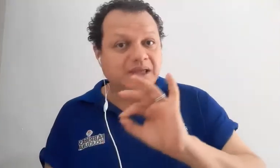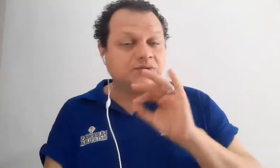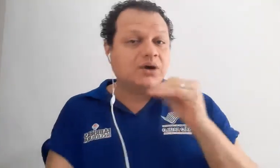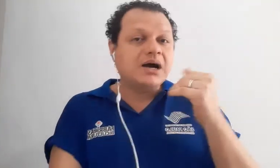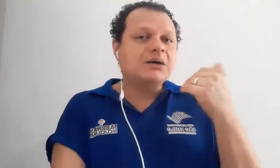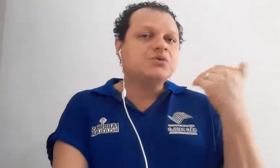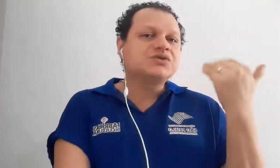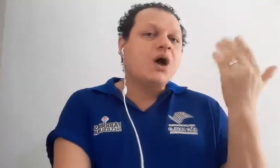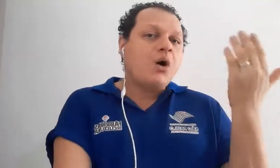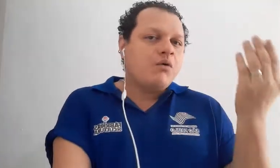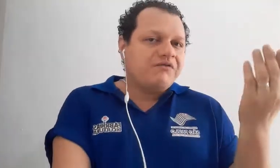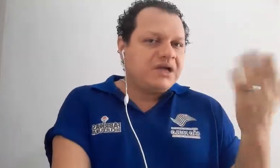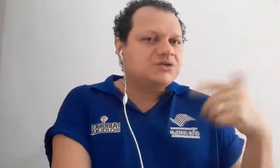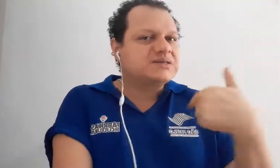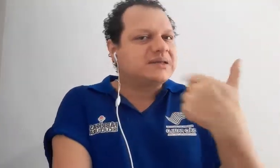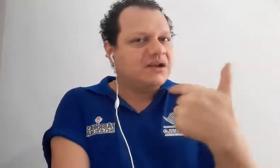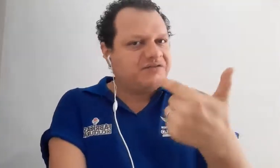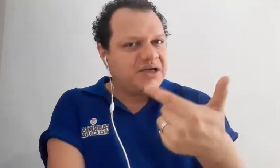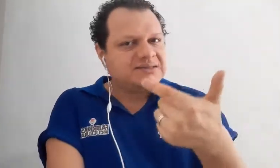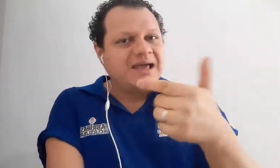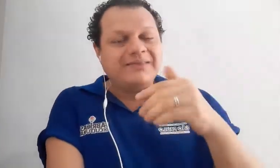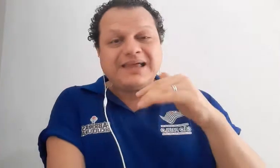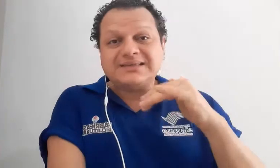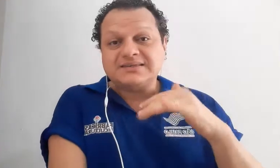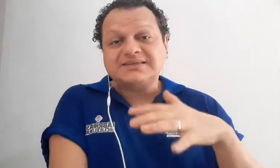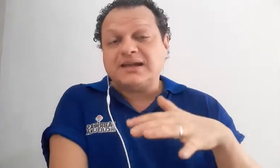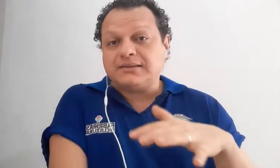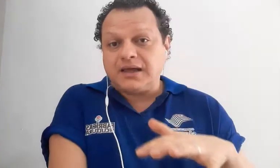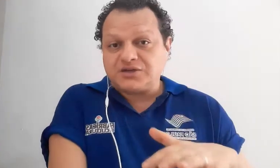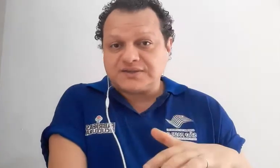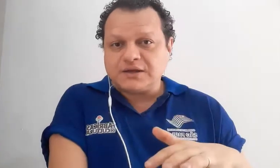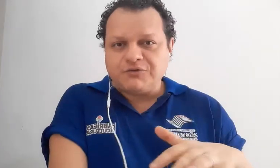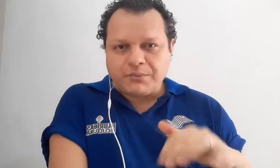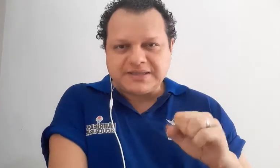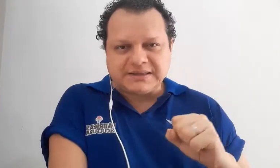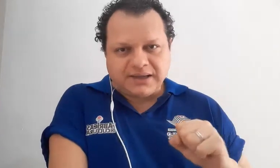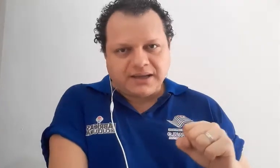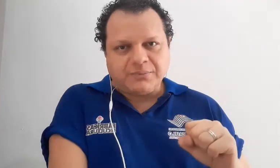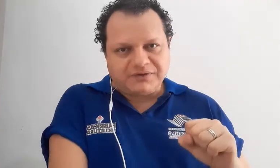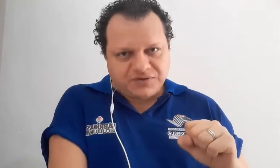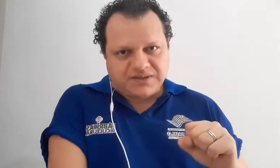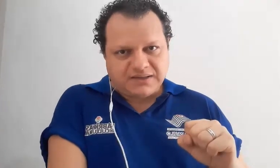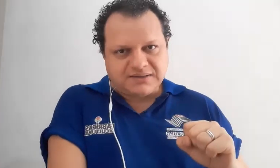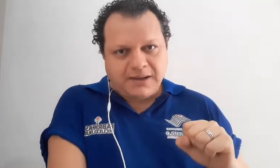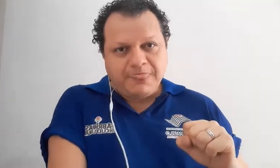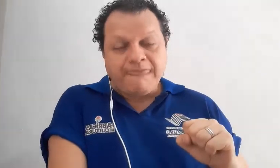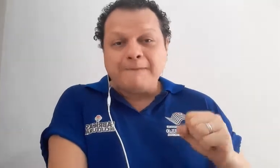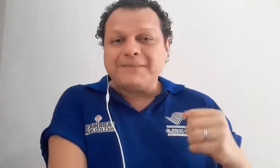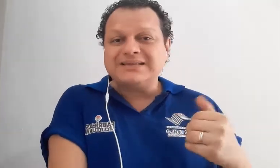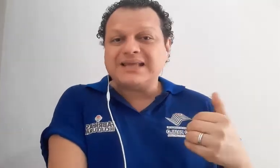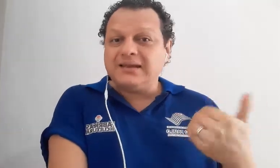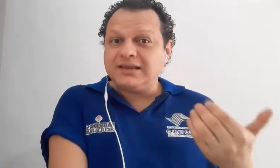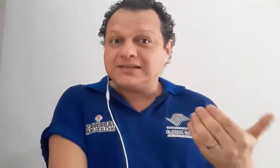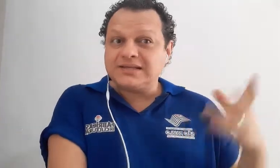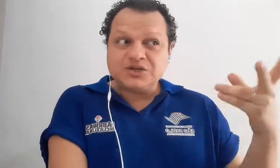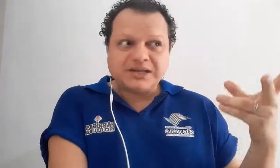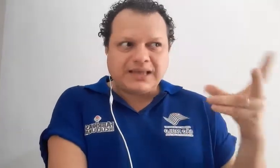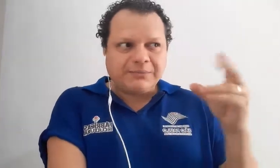educamos ouvintes através dessas estratégias que eu vou apresentar aqui para vocês, tá? Mas é interessante que dá para